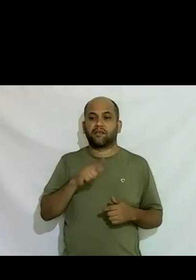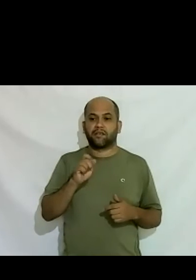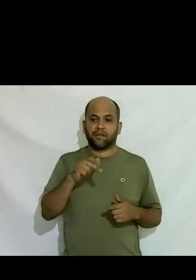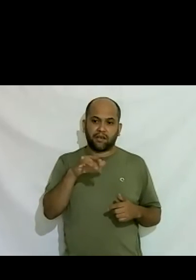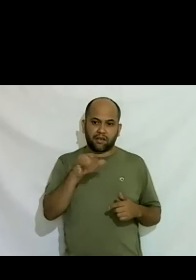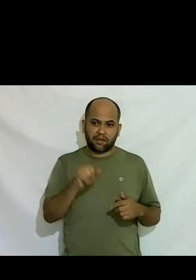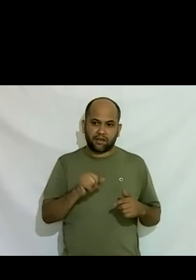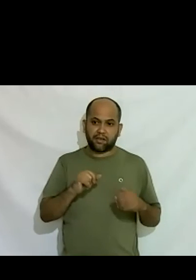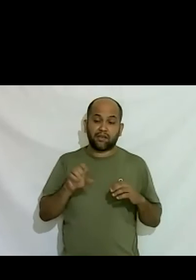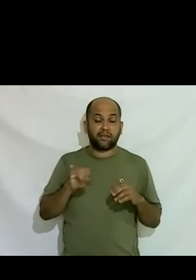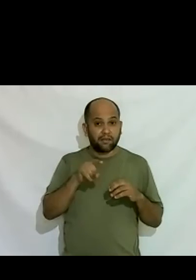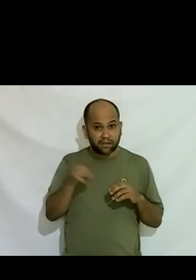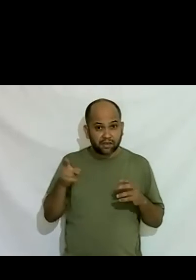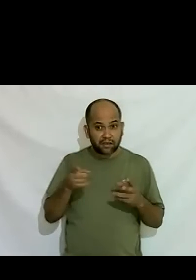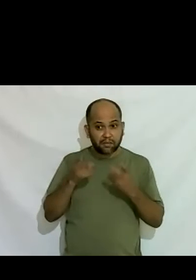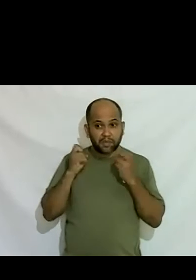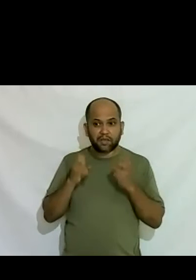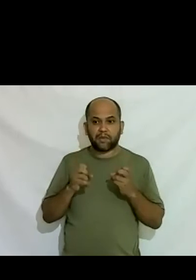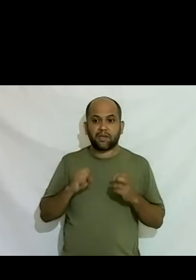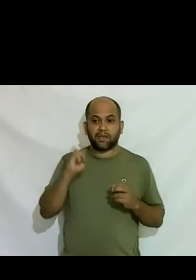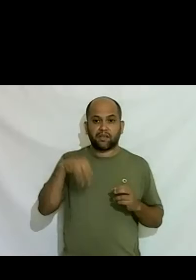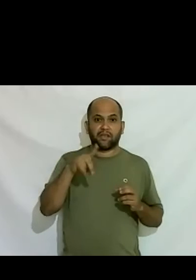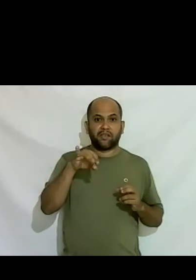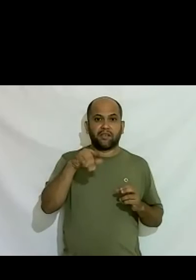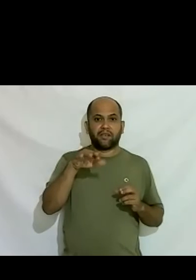olhar nos sindicatos